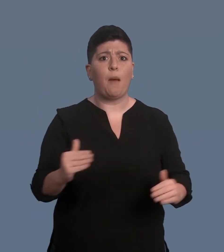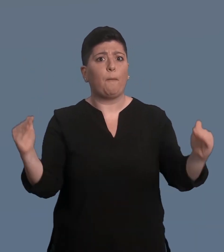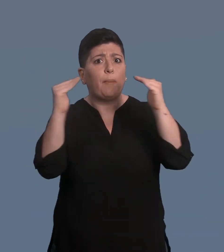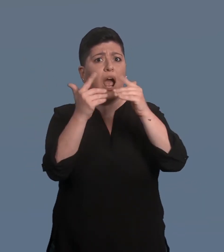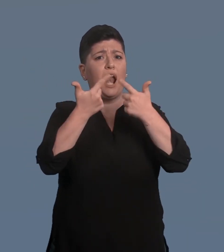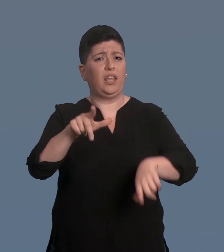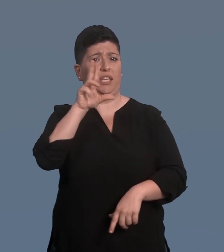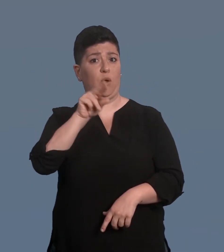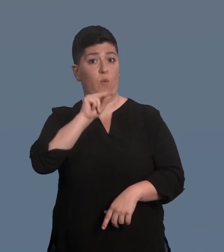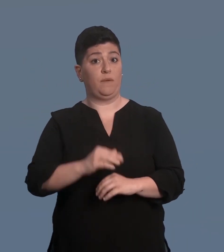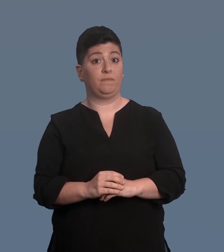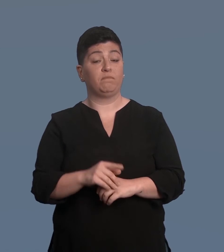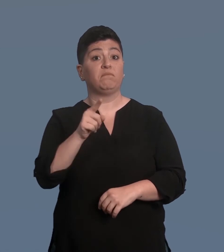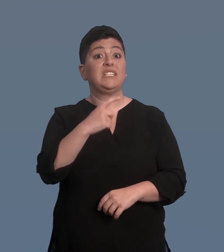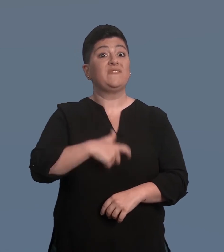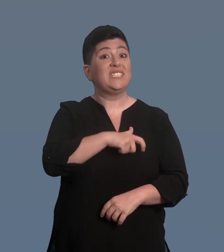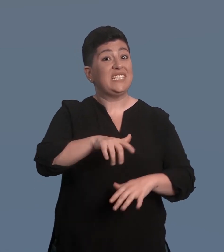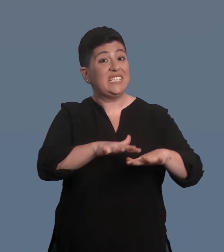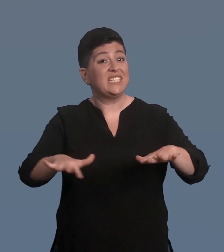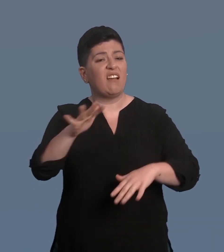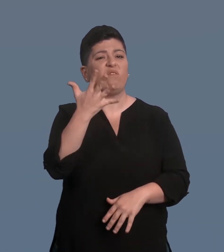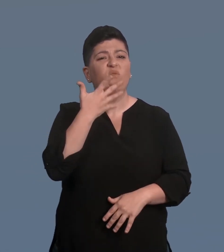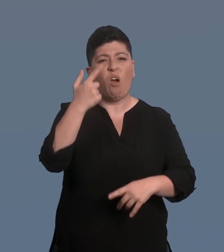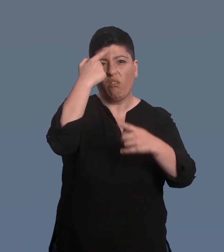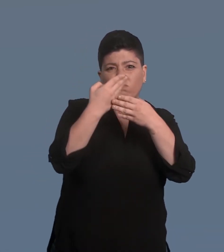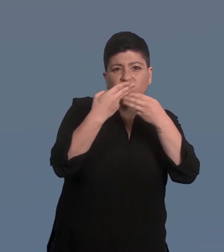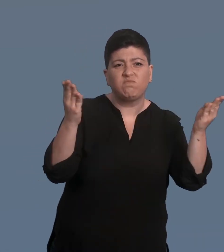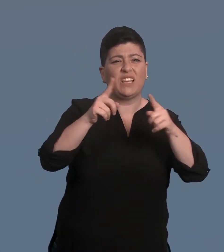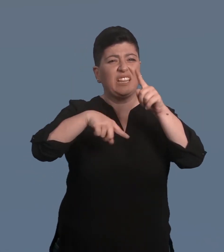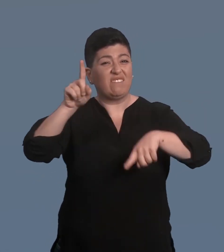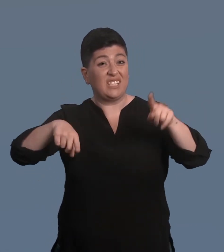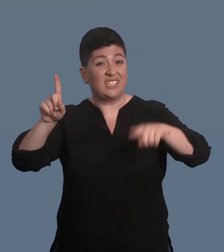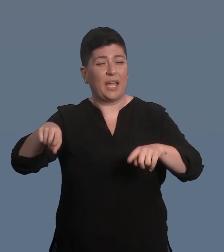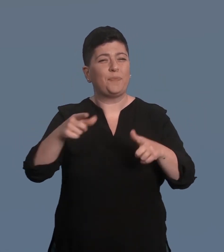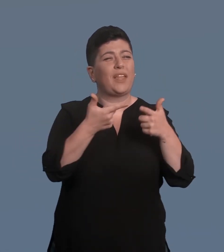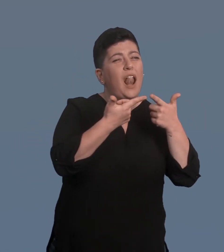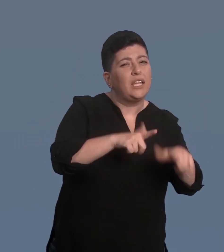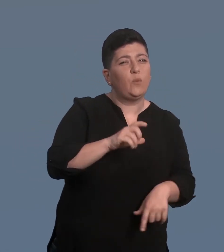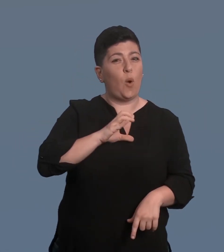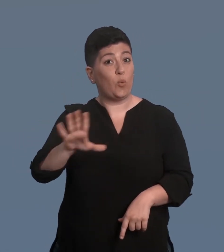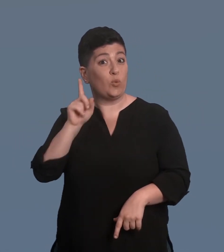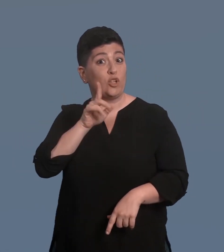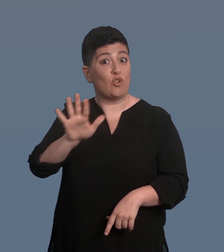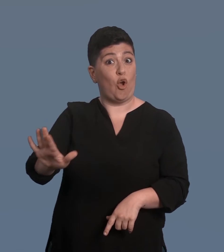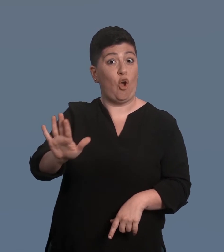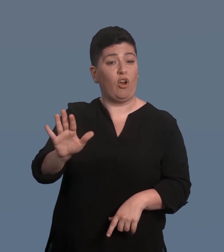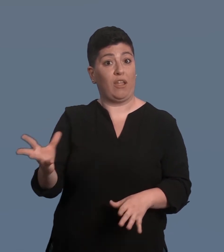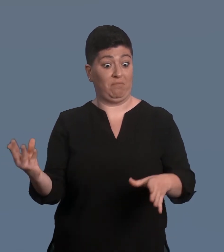lingua autonoma ed equivalente al linguaggio parlato. Per una Svizzera aperta ed eterogenea, la lingua e la cultura delle persone non